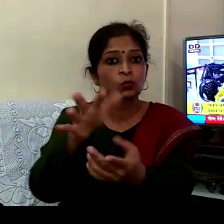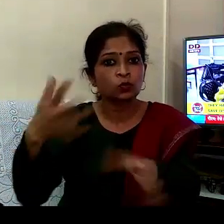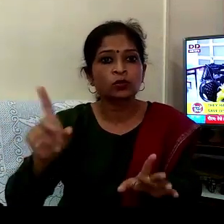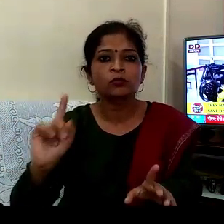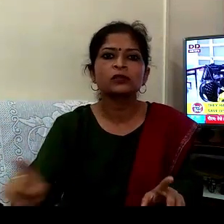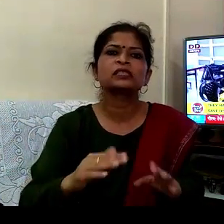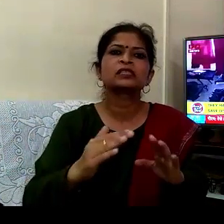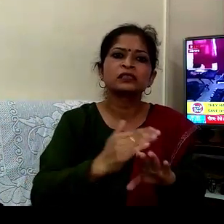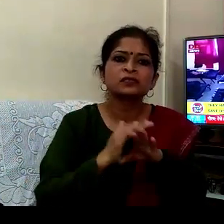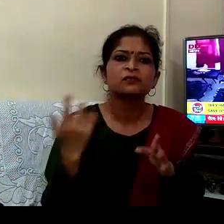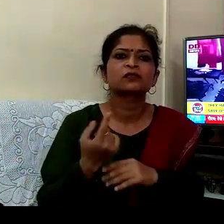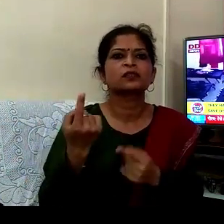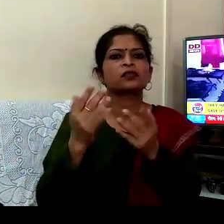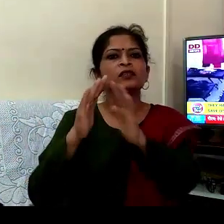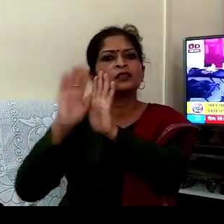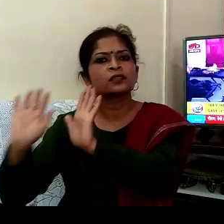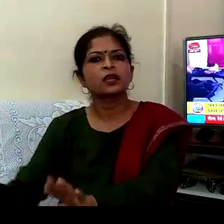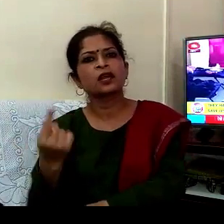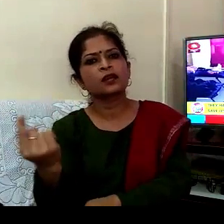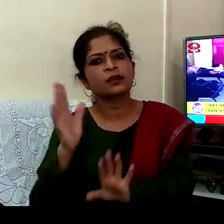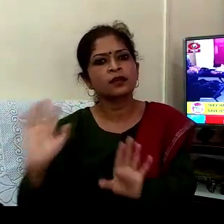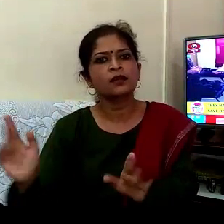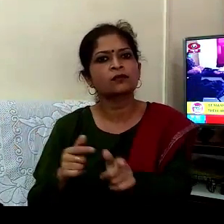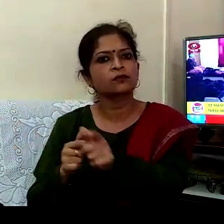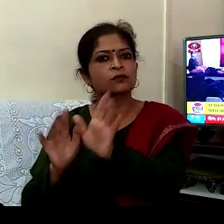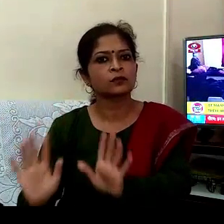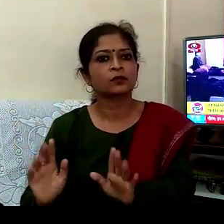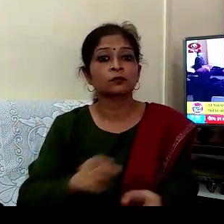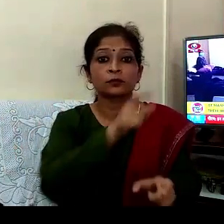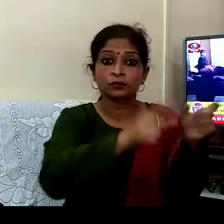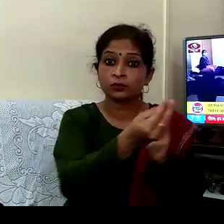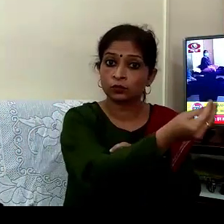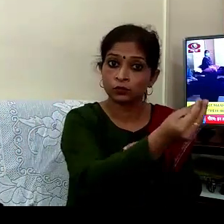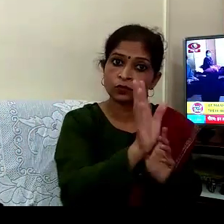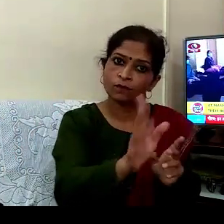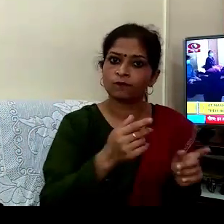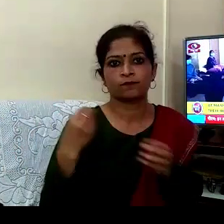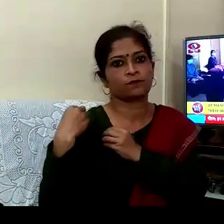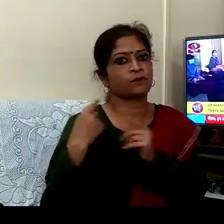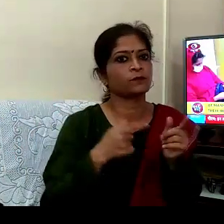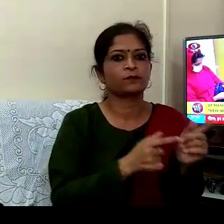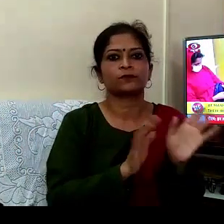کورنٹائن میں رہے ہیں کئی جگہ پر لوگوں نے اپنی جمعے داریوں کو گمبرتار سے لیا ہے